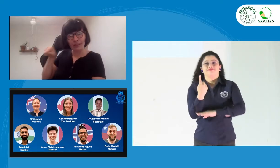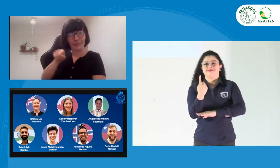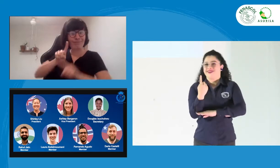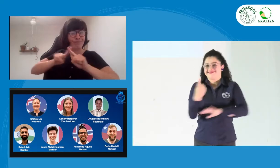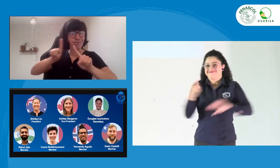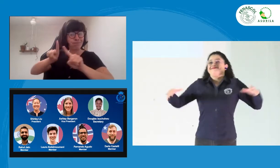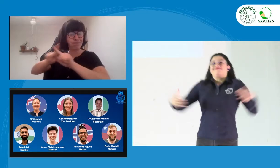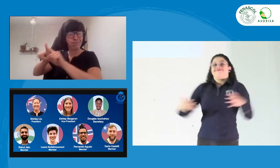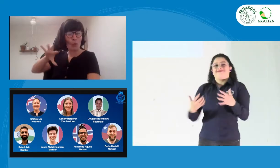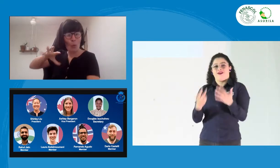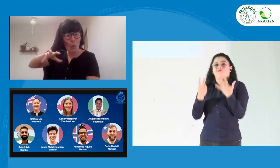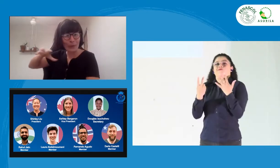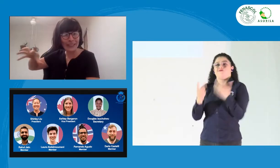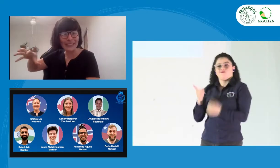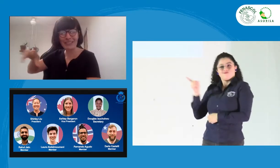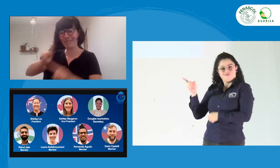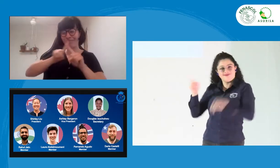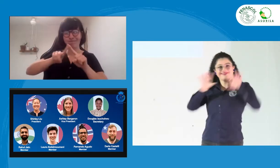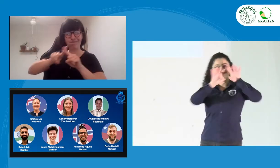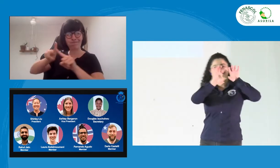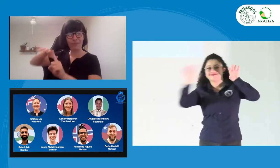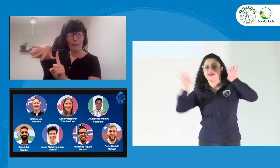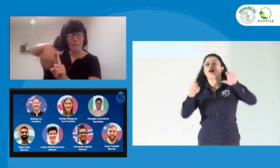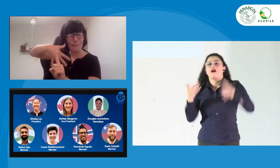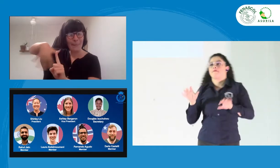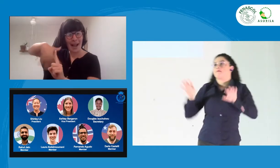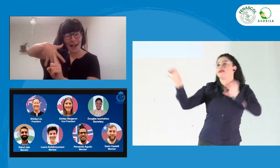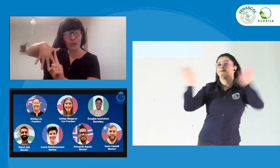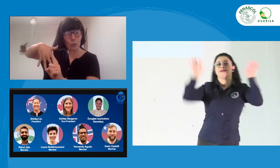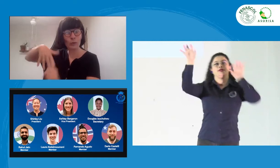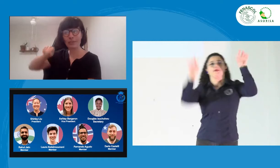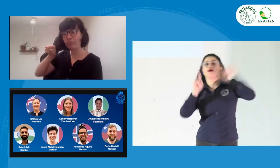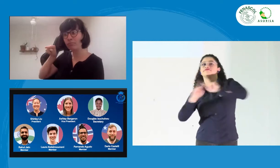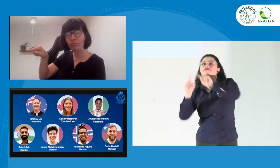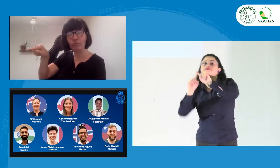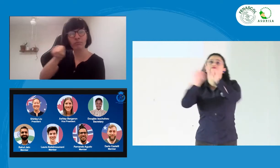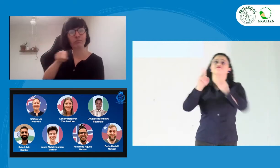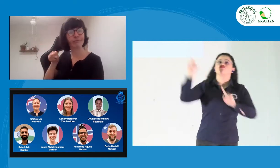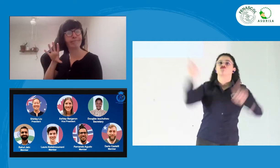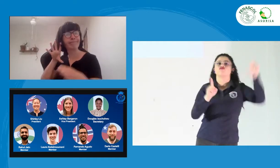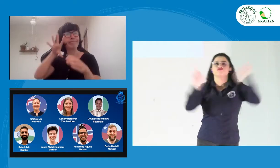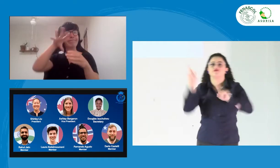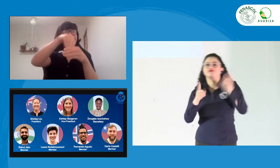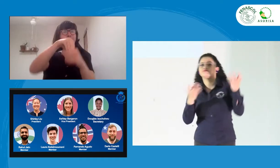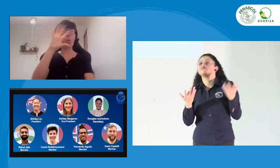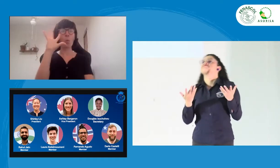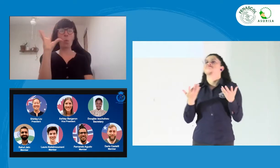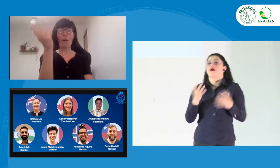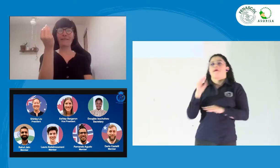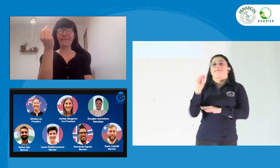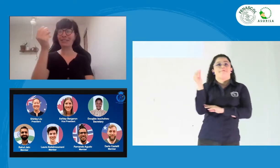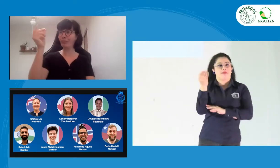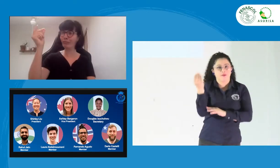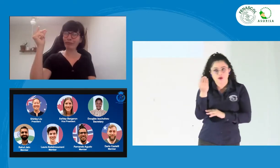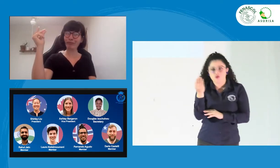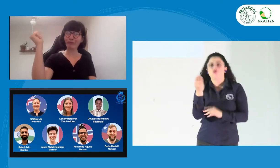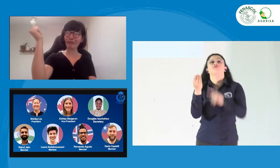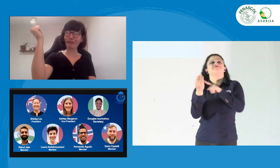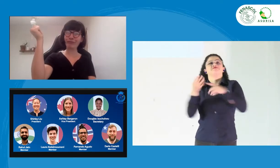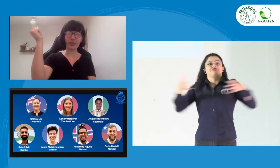Son siete miembros de diferentes partes del mundo, de las diferentes regiones que hacen